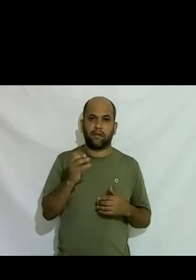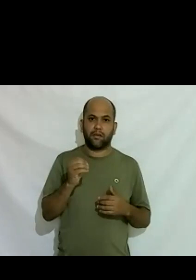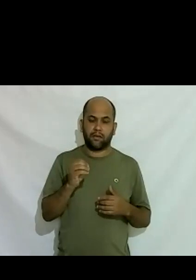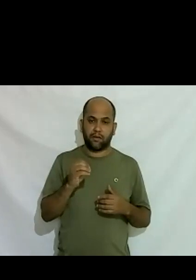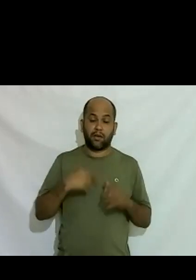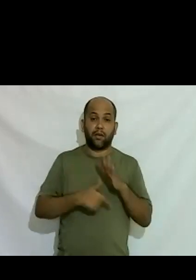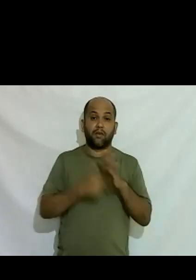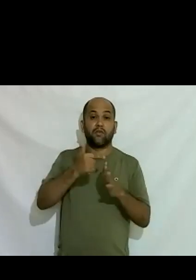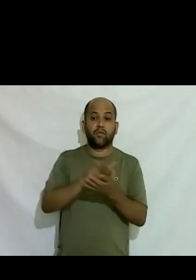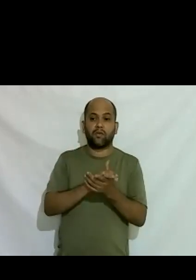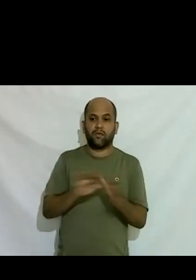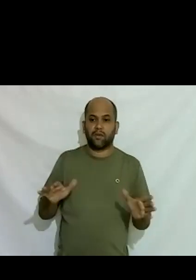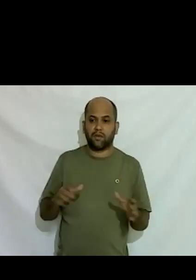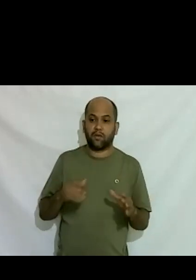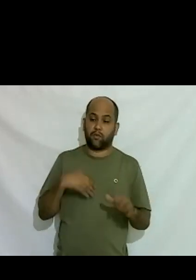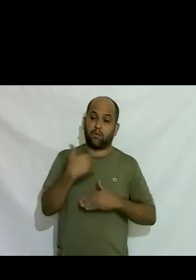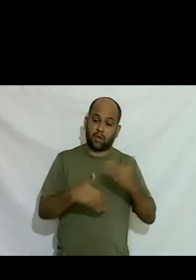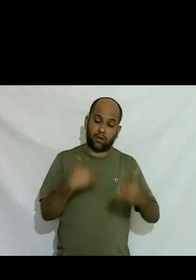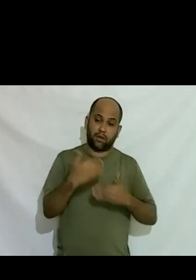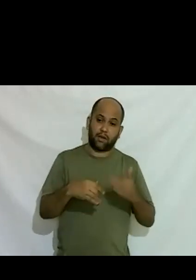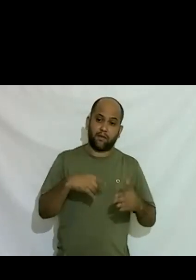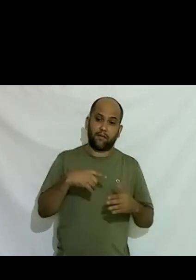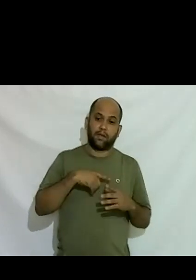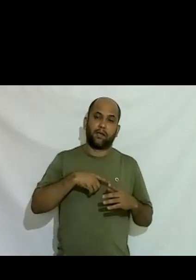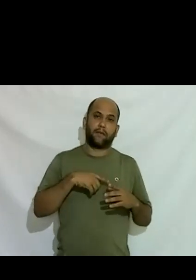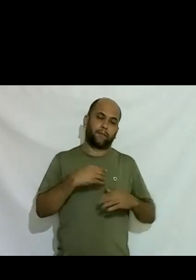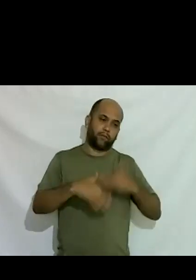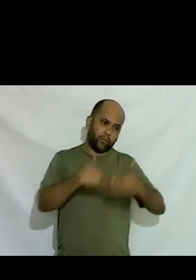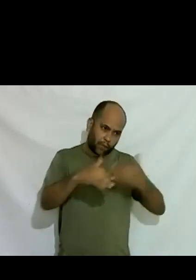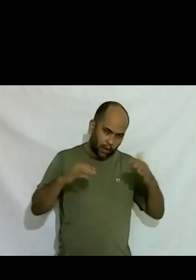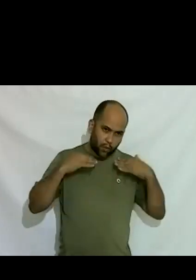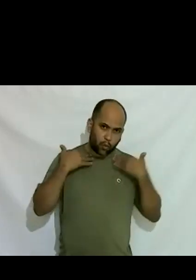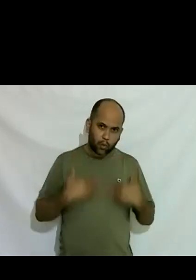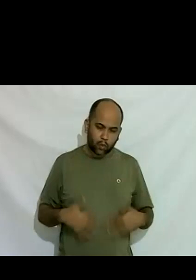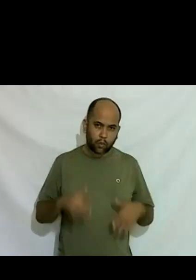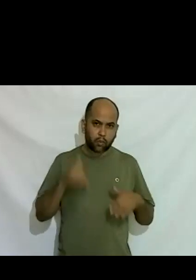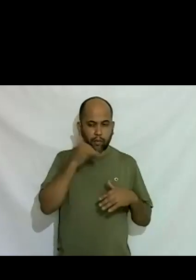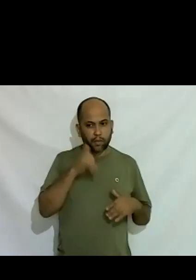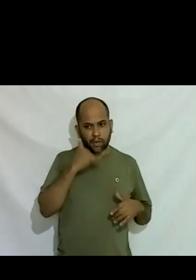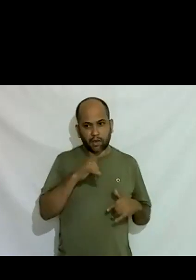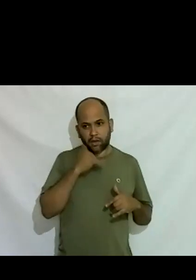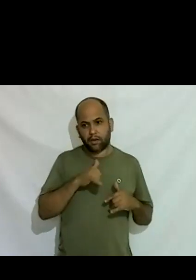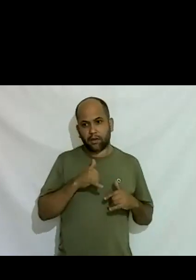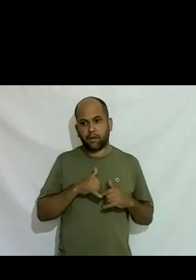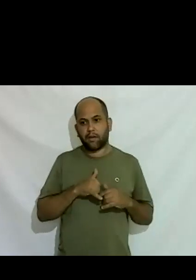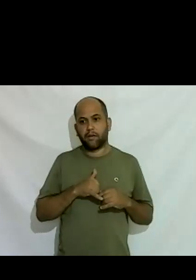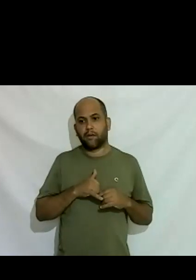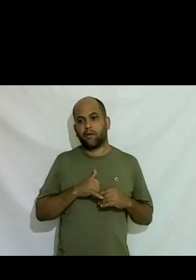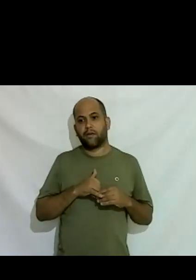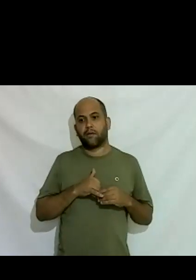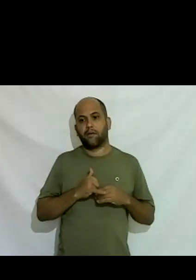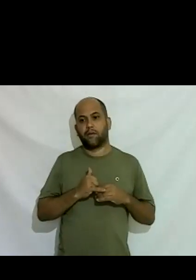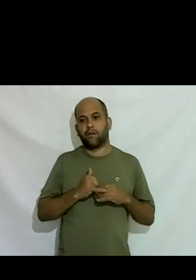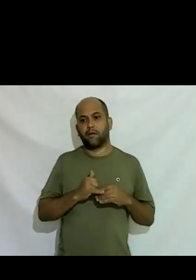quanto mais eu ia quanto mais eu estava sendo eu algo que eu sempre quis mais eu queria né